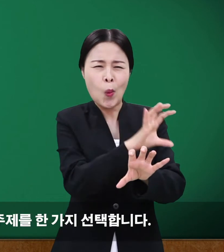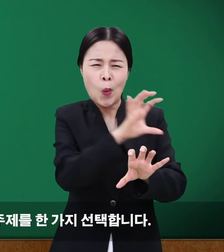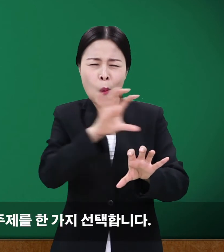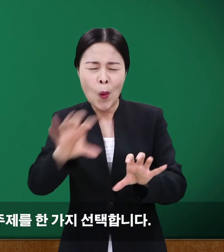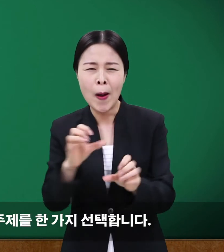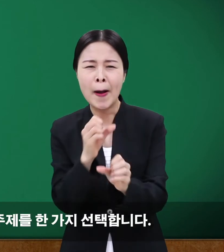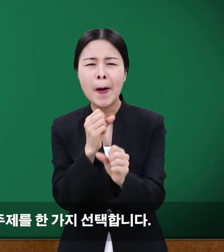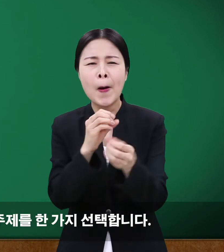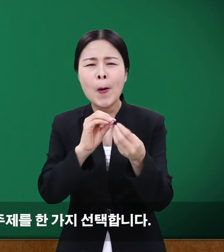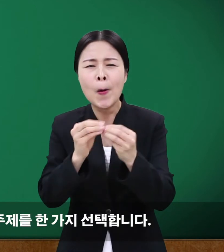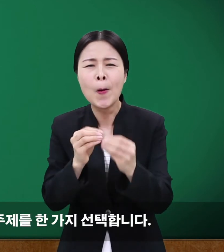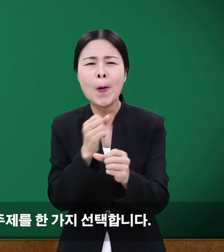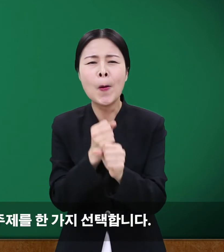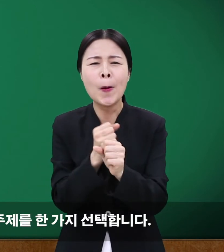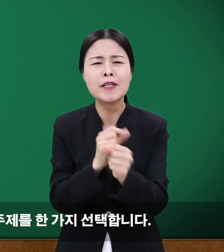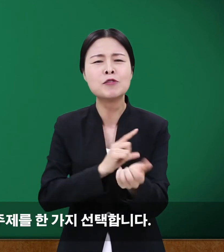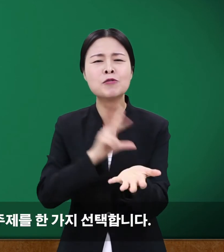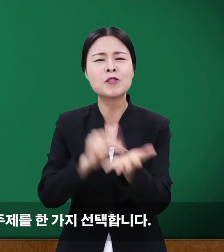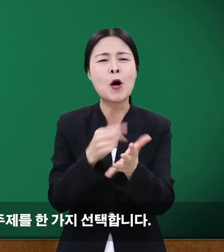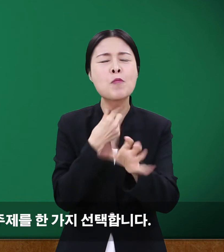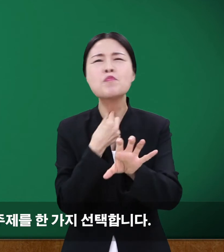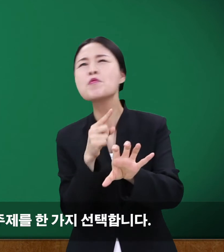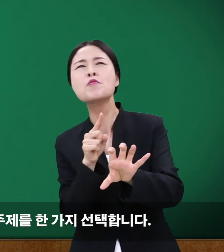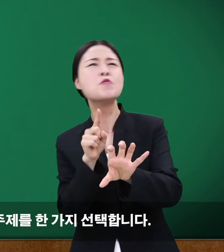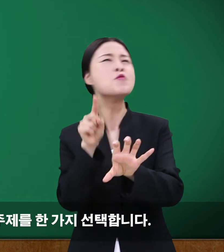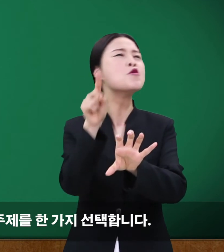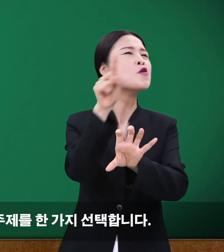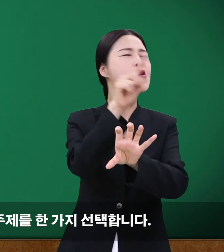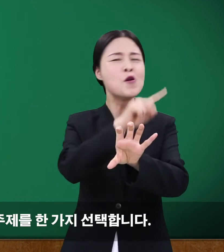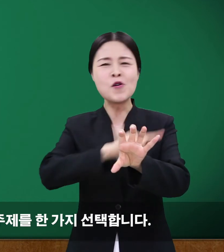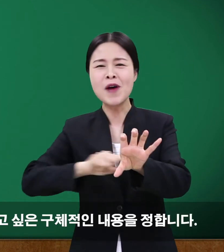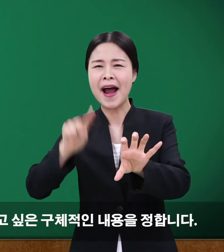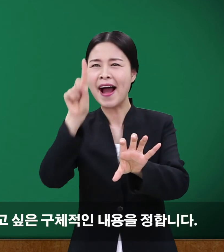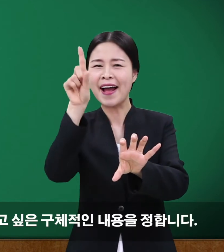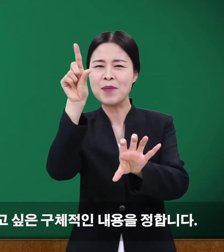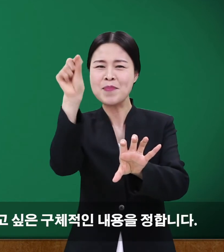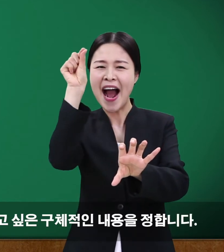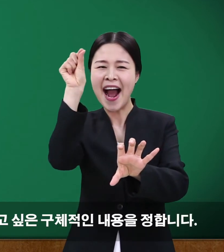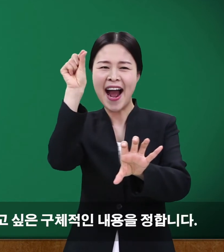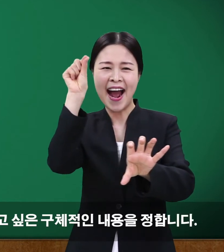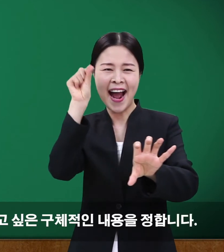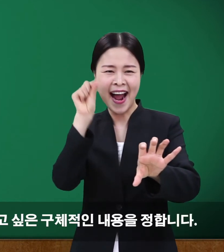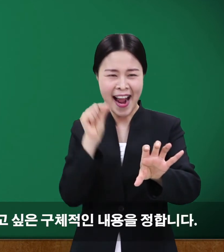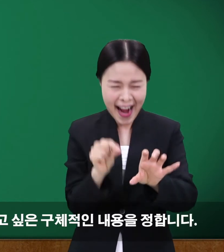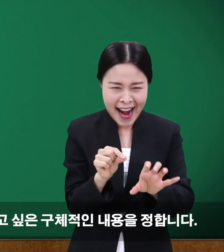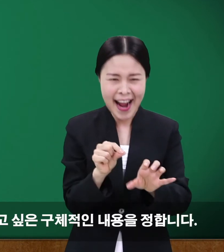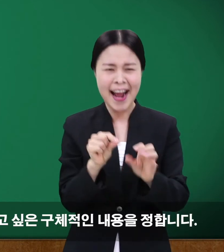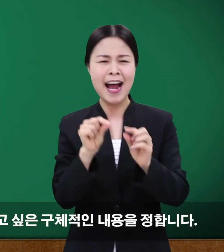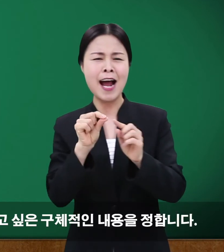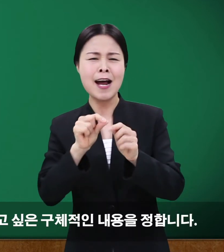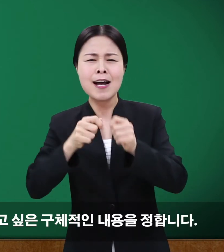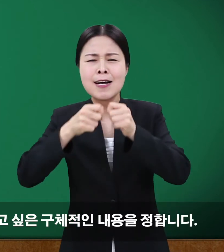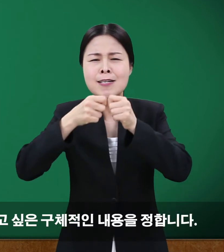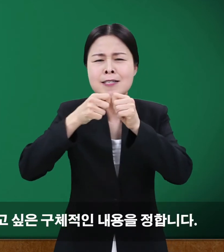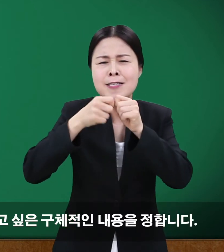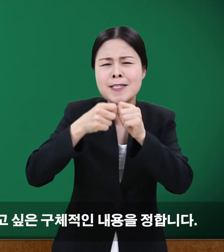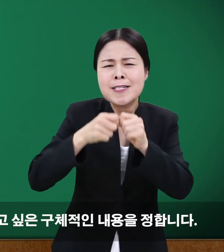디오라마로 표현하고 싶은 주제를 한 가지 선택합니다. 그 다음 선택한 주제 안에서